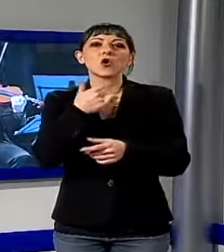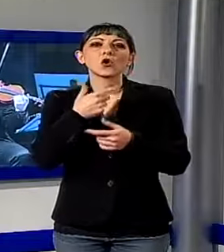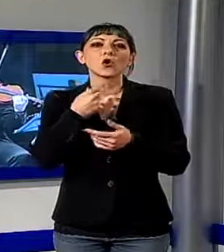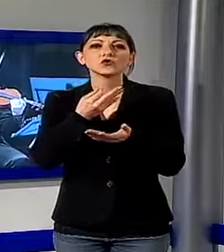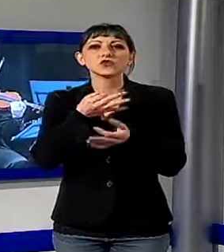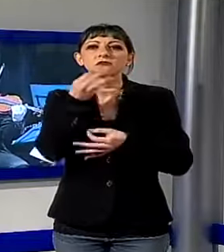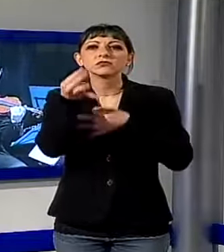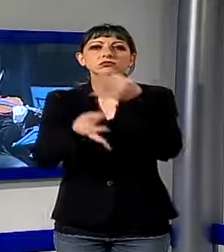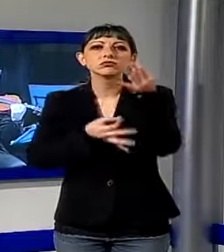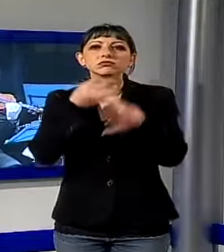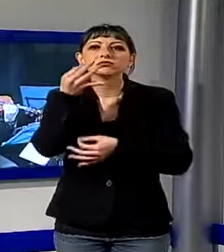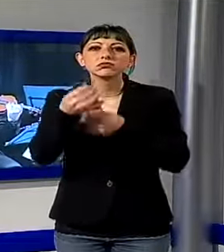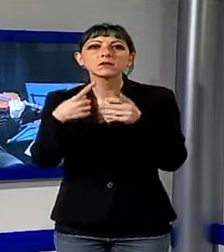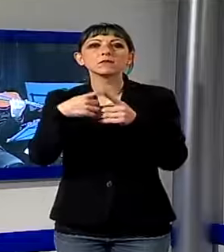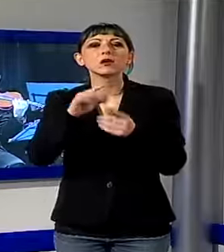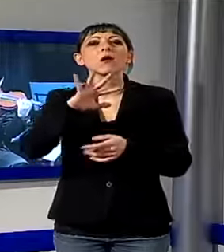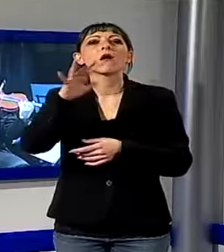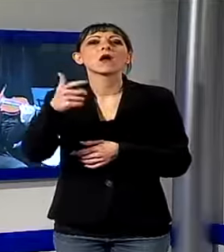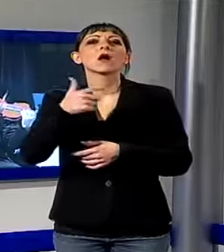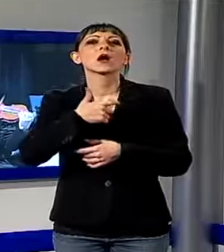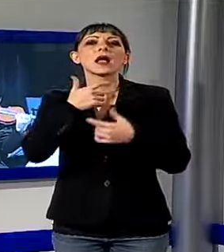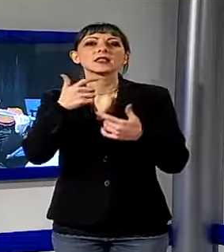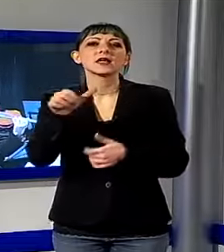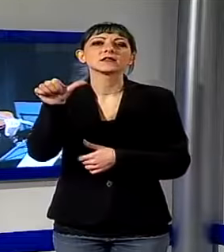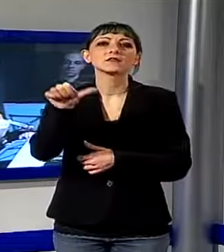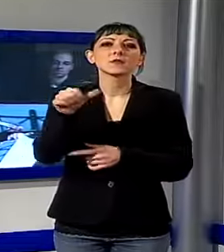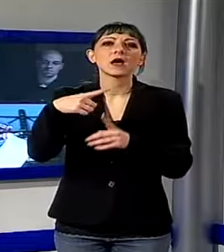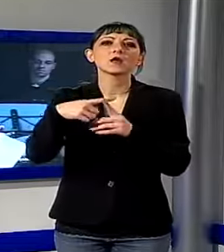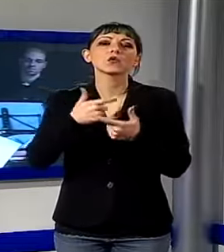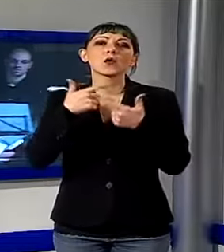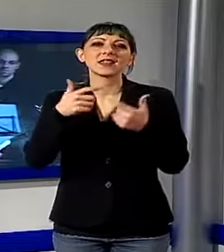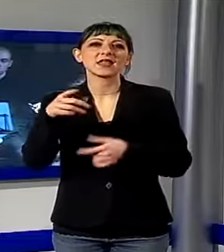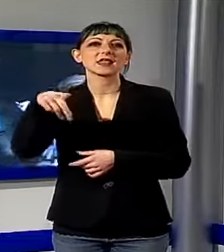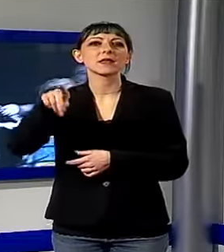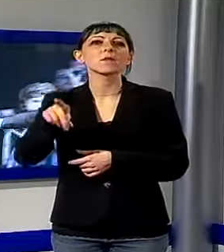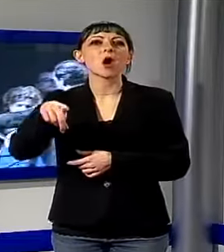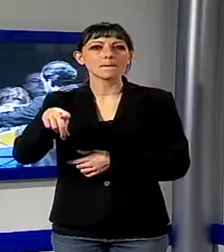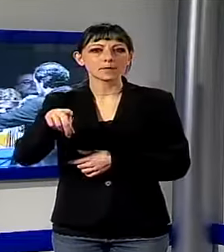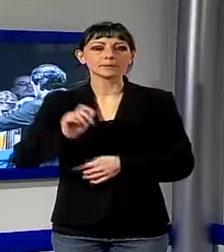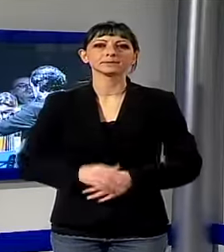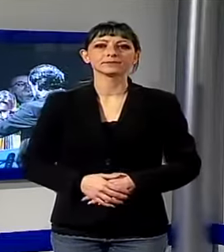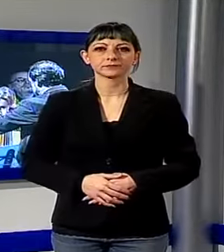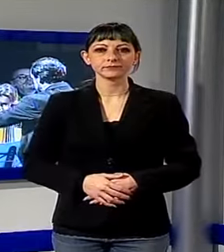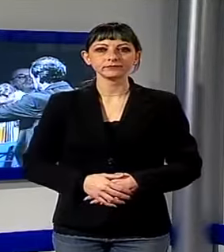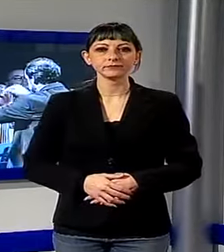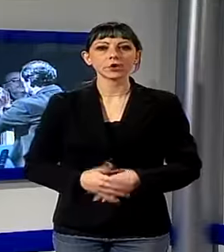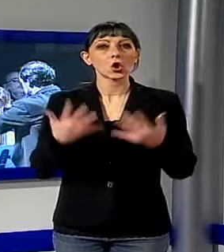soprano Silvana Froli e la cantante pop Giulia Pratelli organizzato dalla misericordia di Castelvecchio Pascoli in